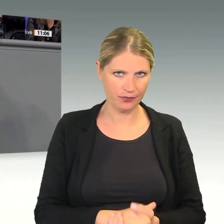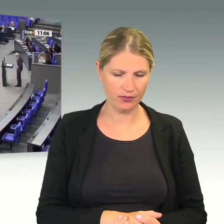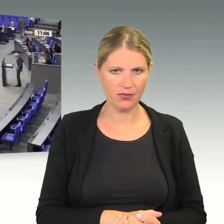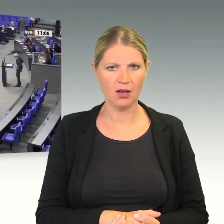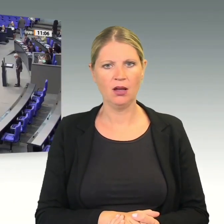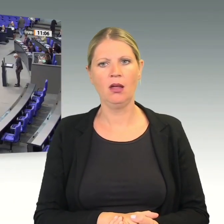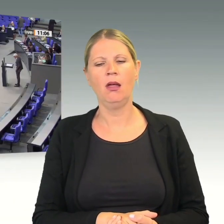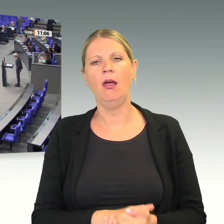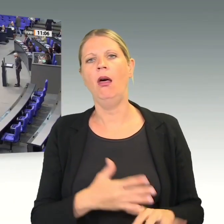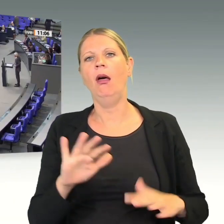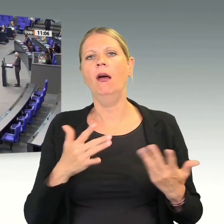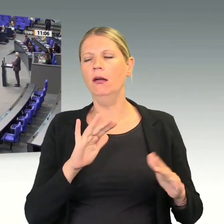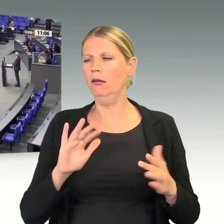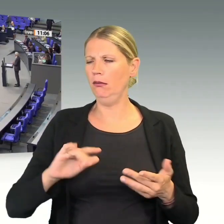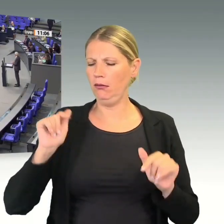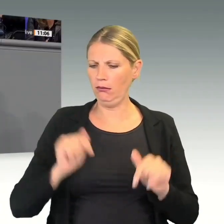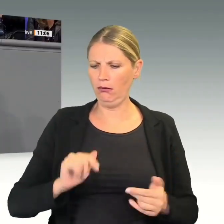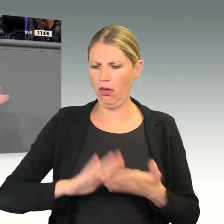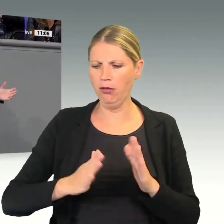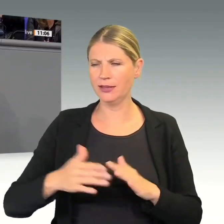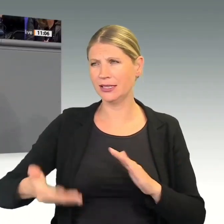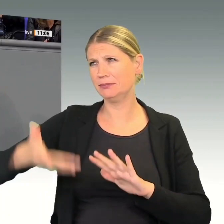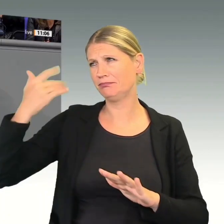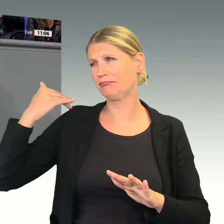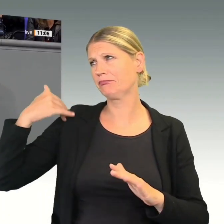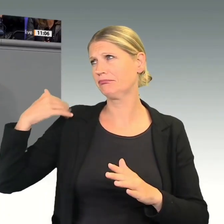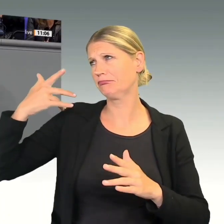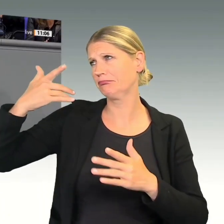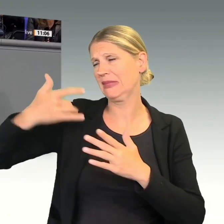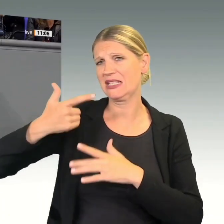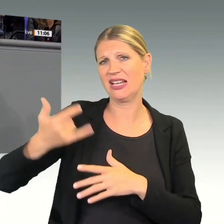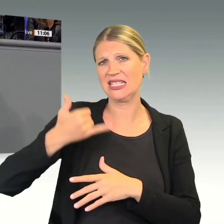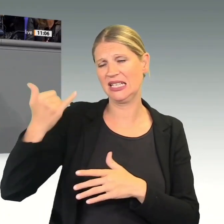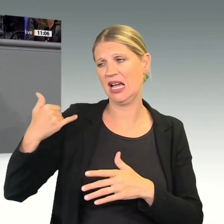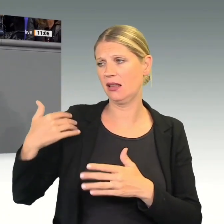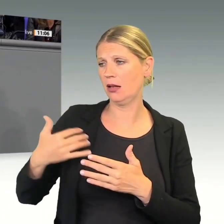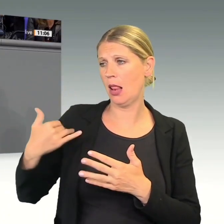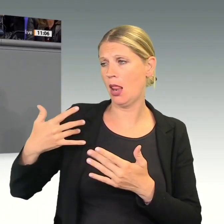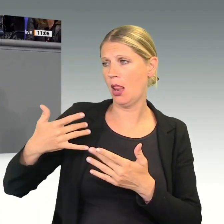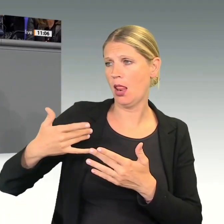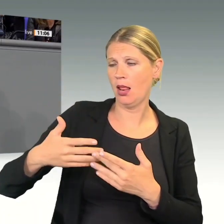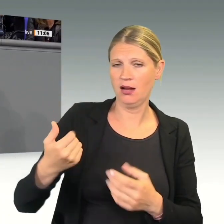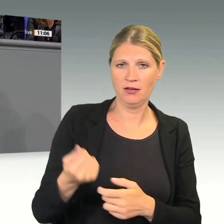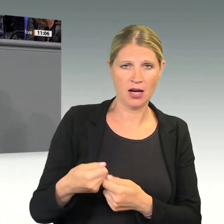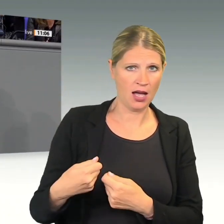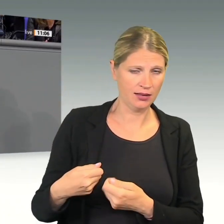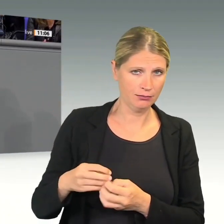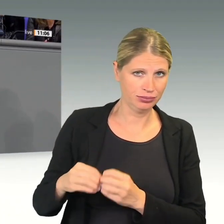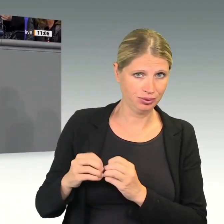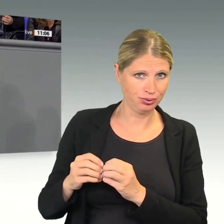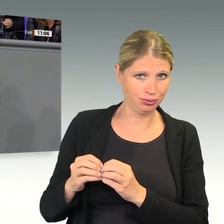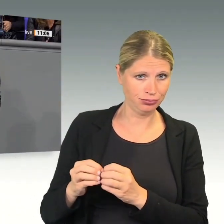Über das Abkommen wird seit 20 Jahren verhandelt, für uns eine lange Zeit, für die aufstrebenden Volkswirtschaften in